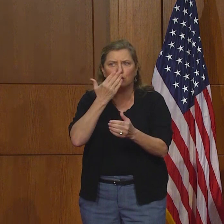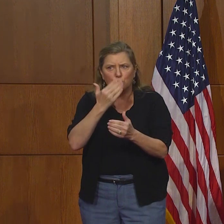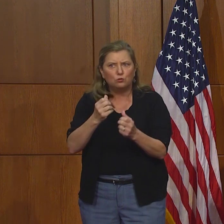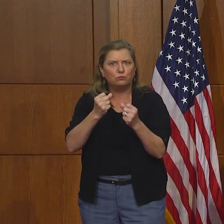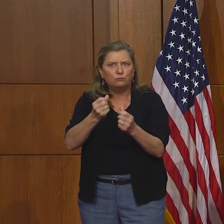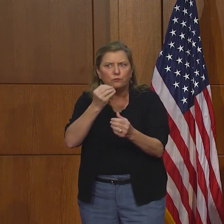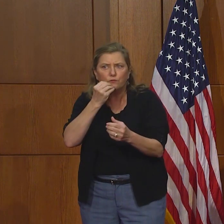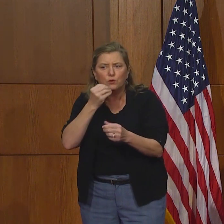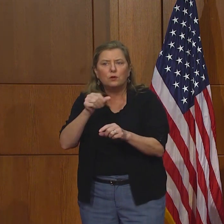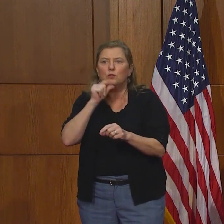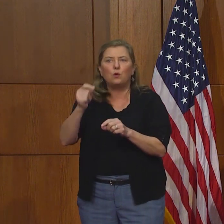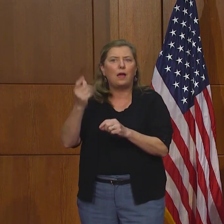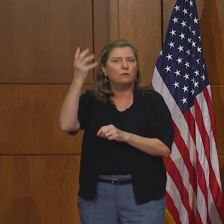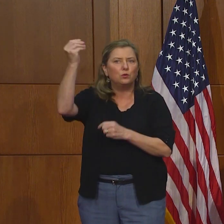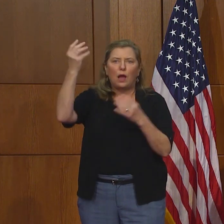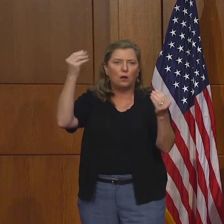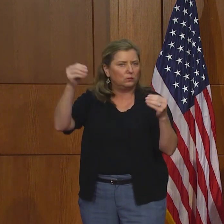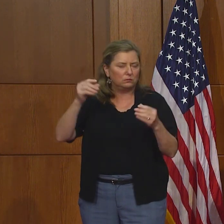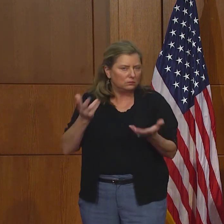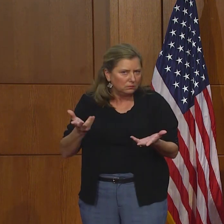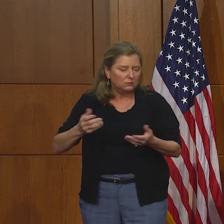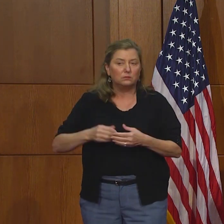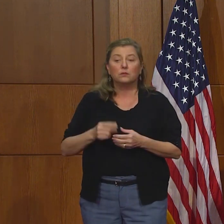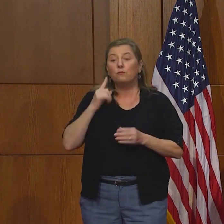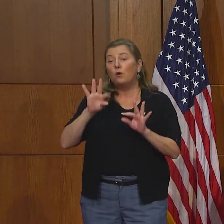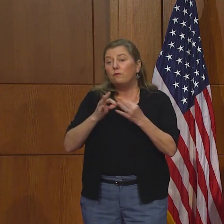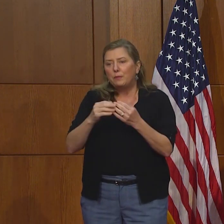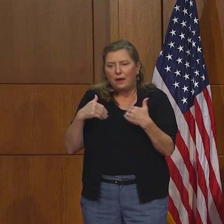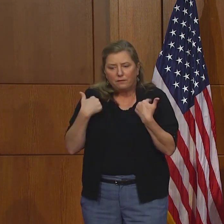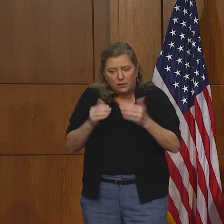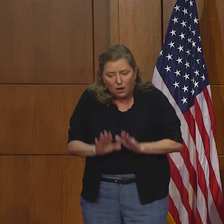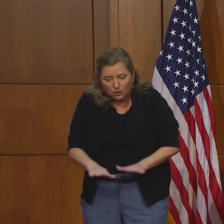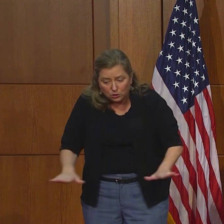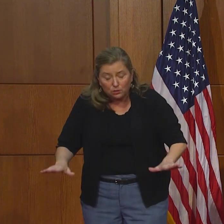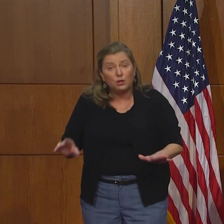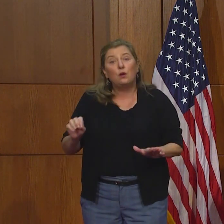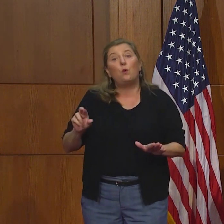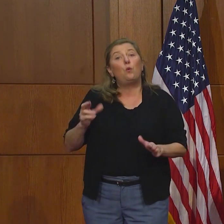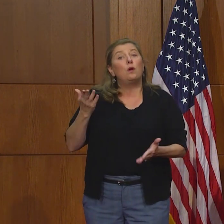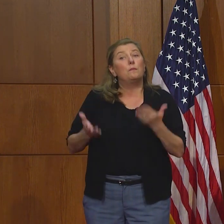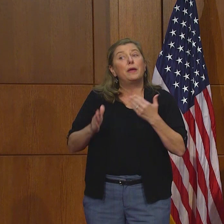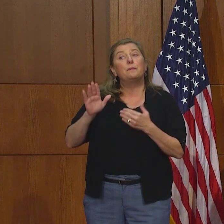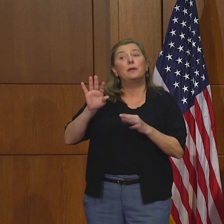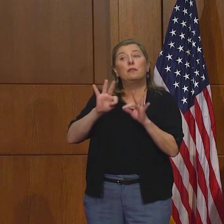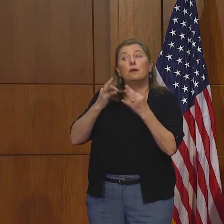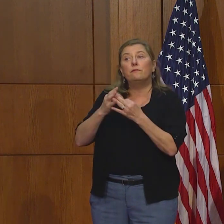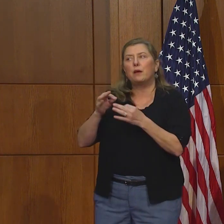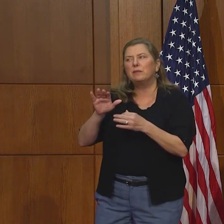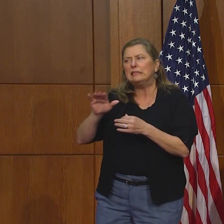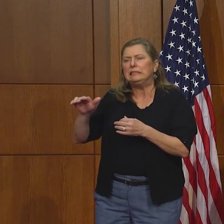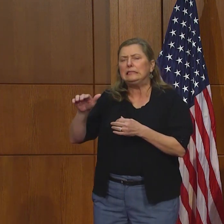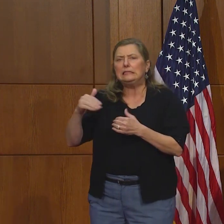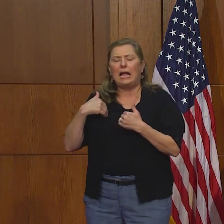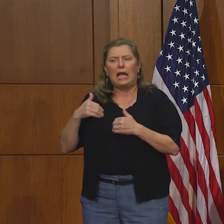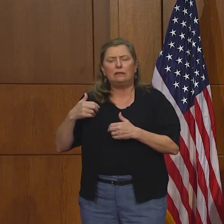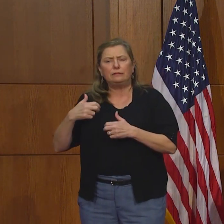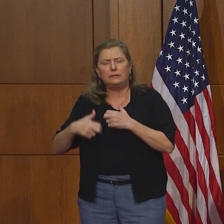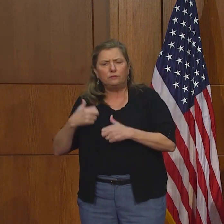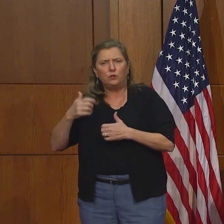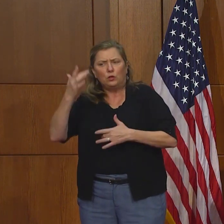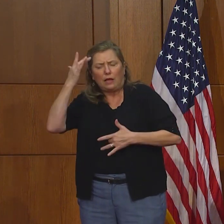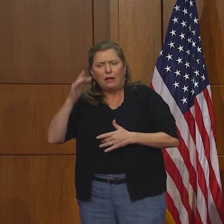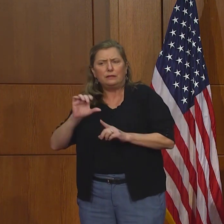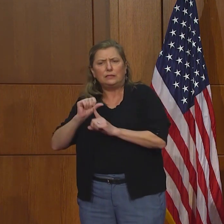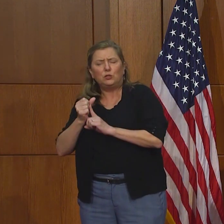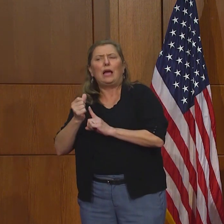gente pueda tener comida nutritiva sin tener que salir de la casa. Para gente que tiene niños pequeños o que tiene personas que son de alto